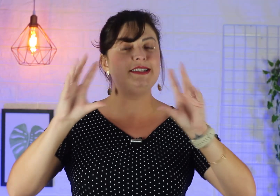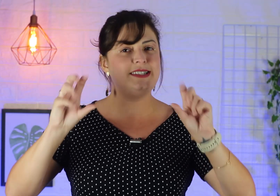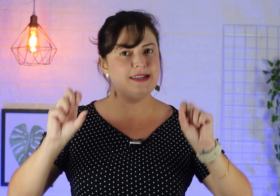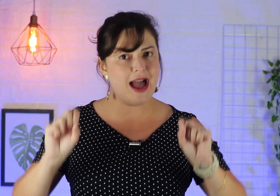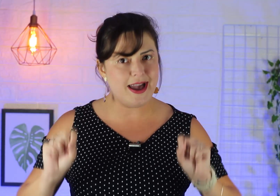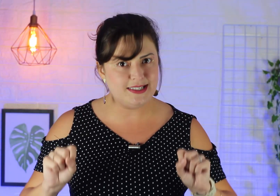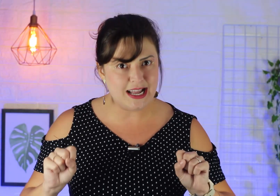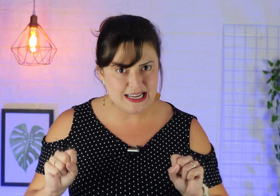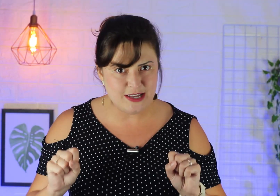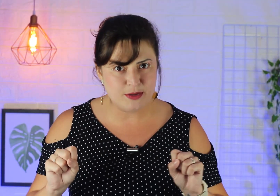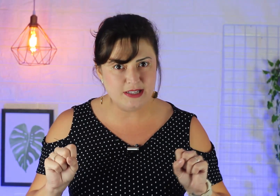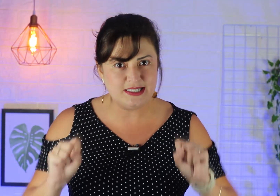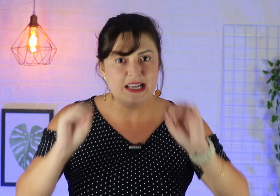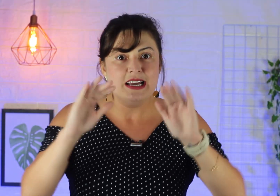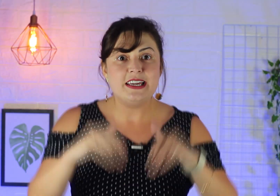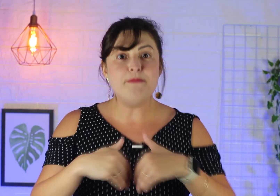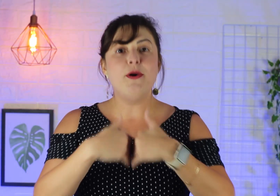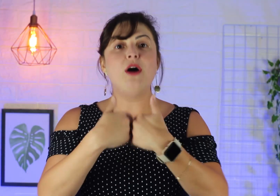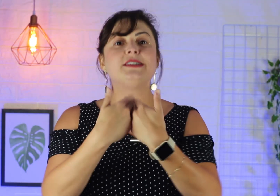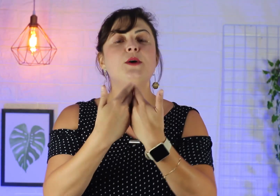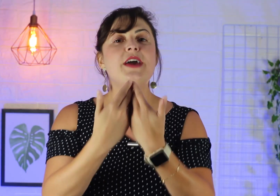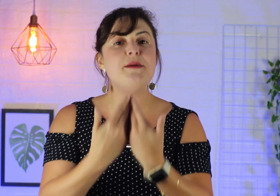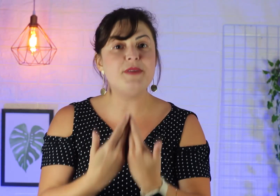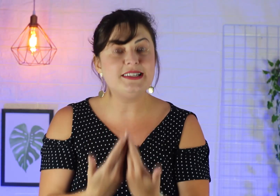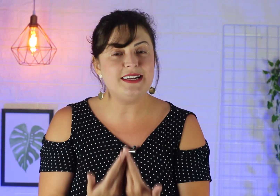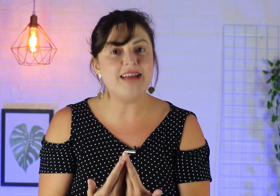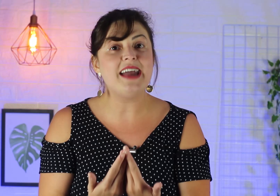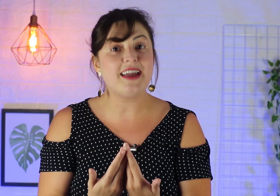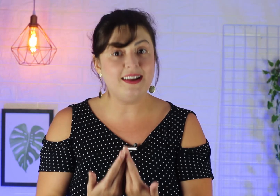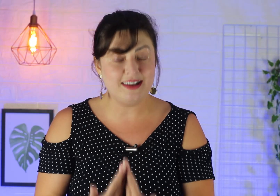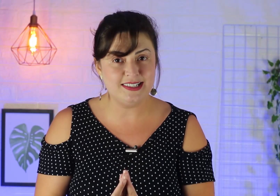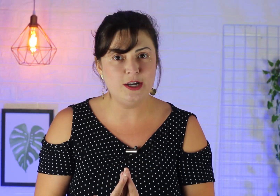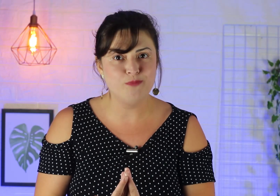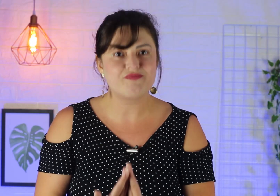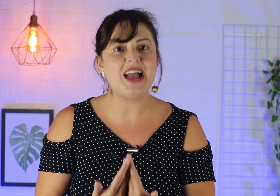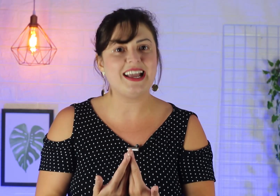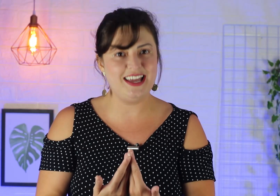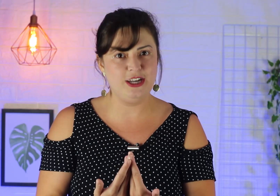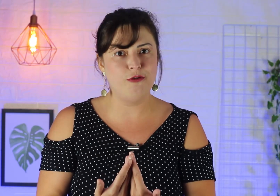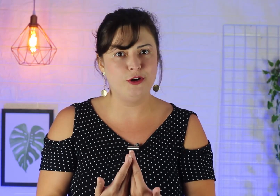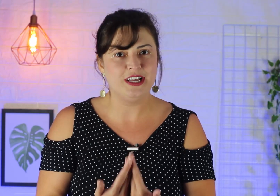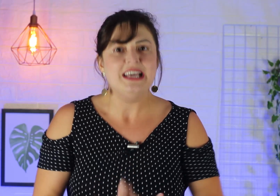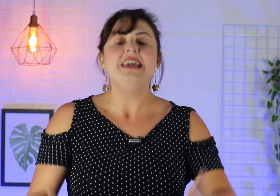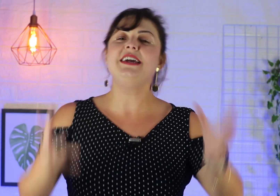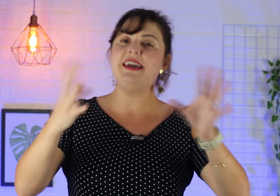sinais da Libras que possam representar aquela canção, aquele louvor. E